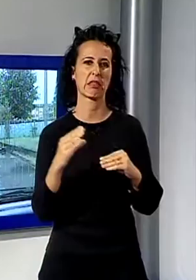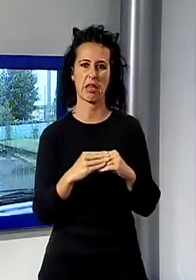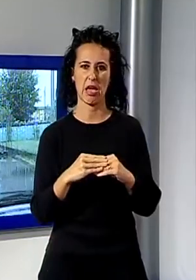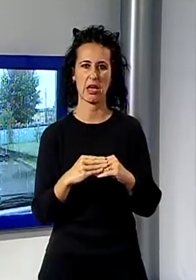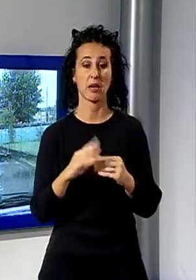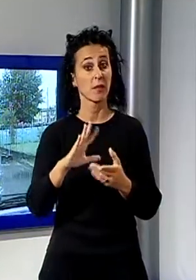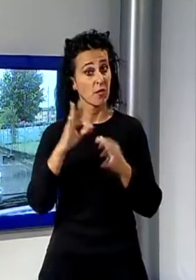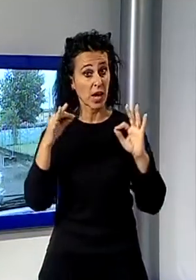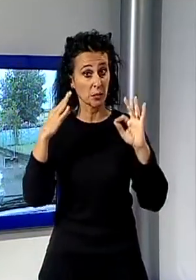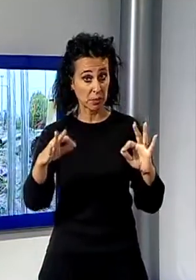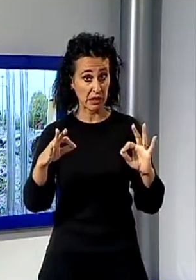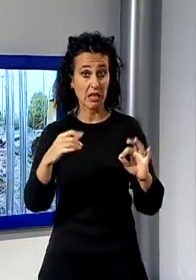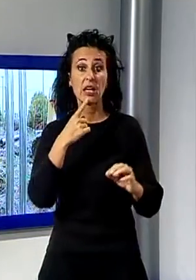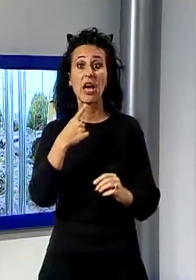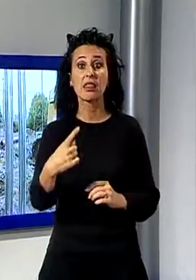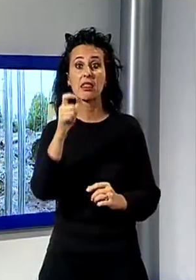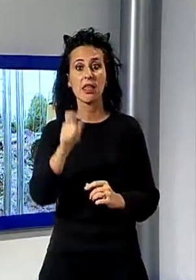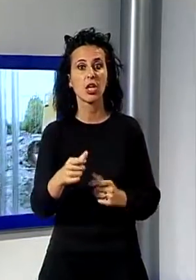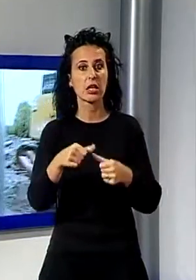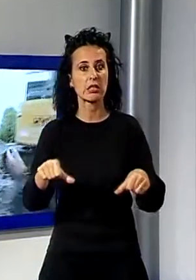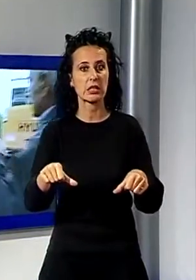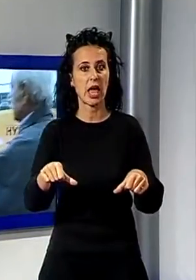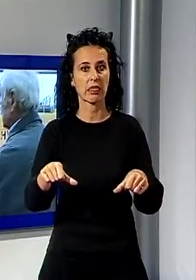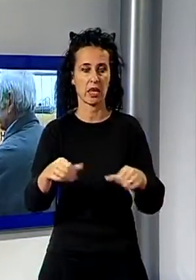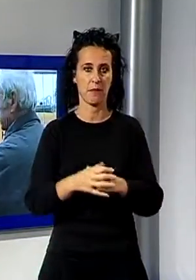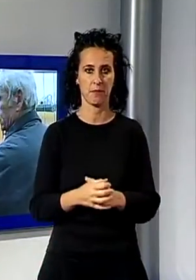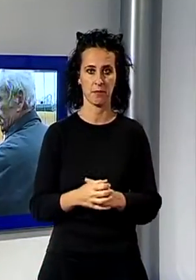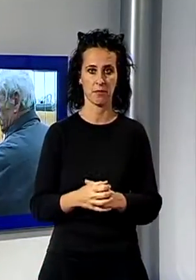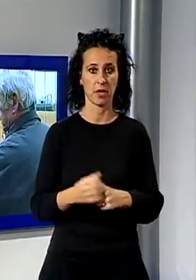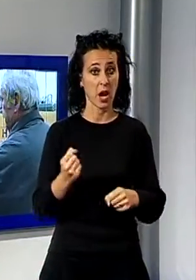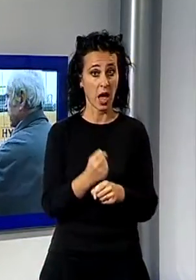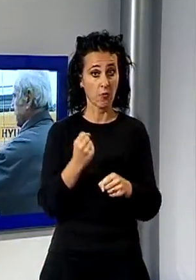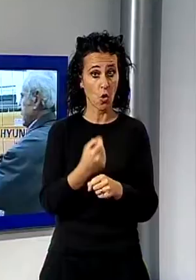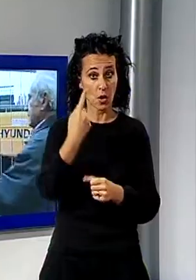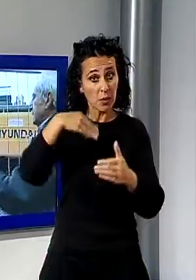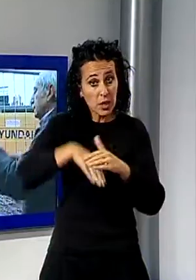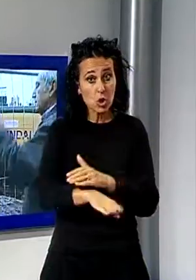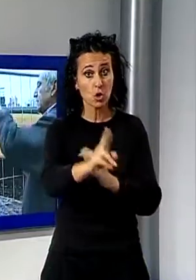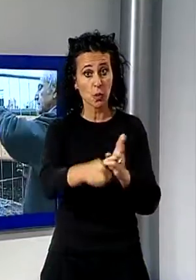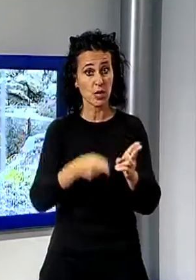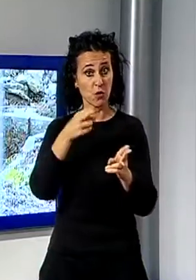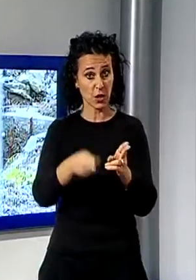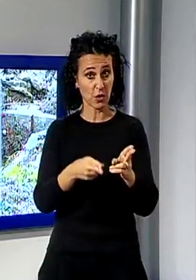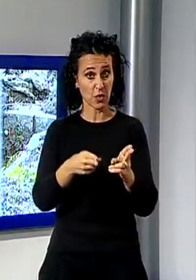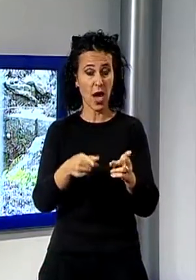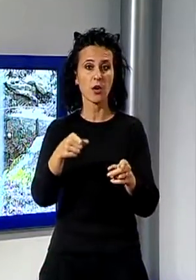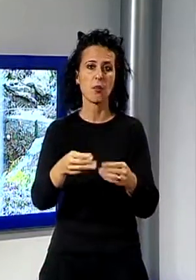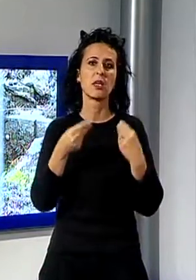zona. I lavori per la realizzazione del sottopassaggio ferroviario avrebbero infatti ostruito il canale di scolo delle acque